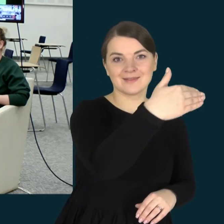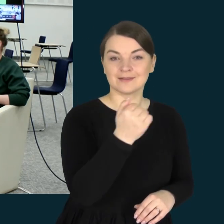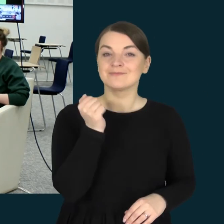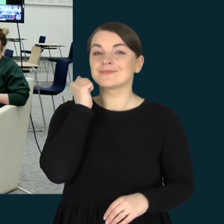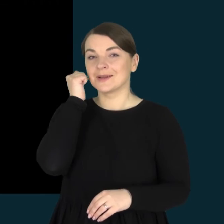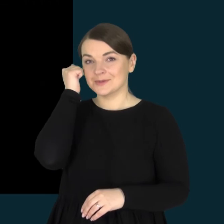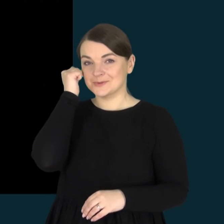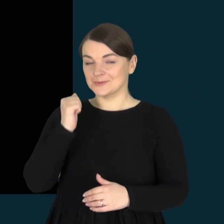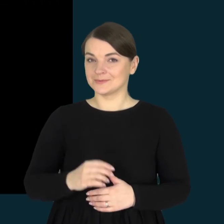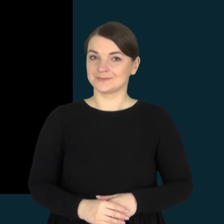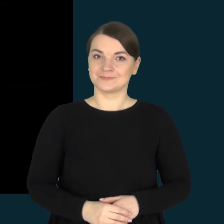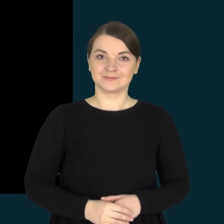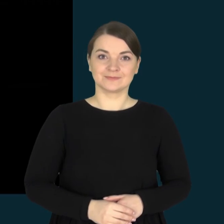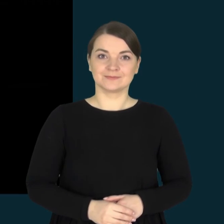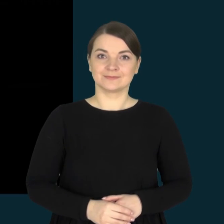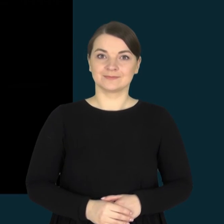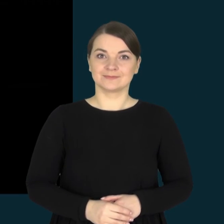Ačiū labai.